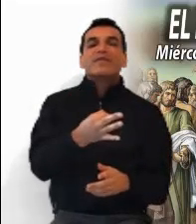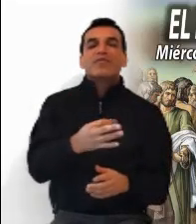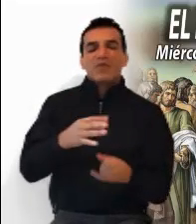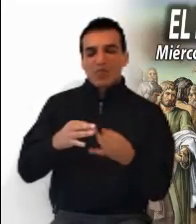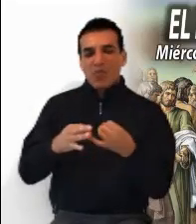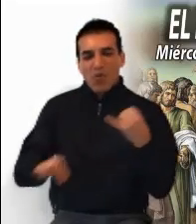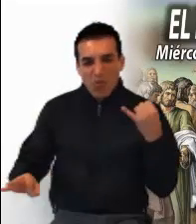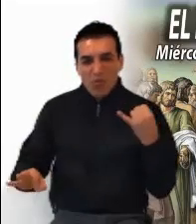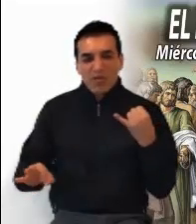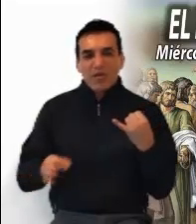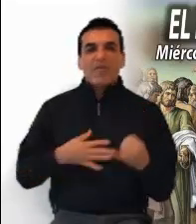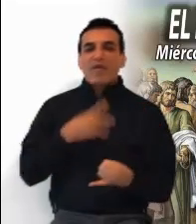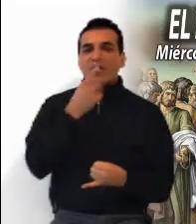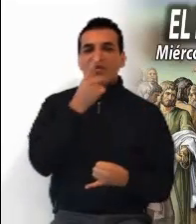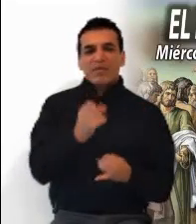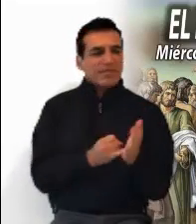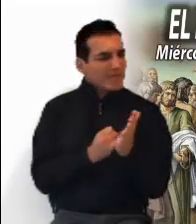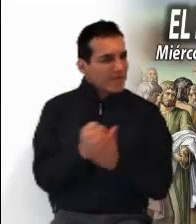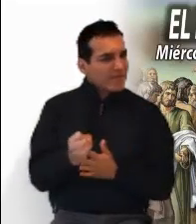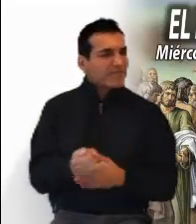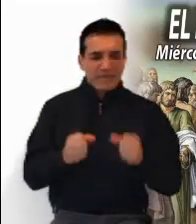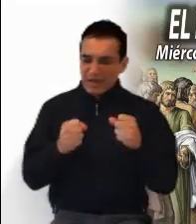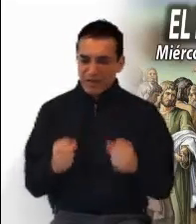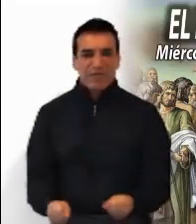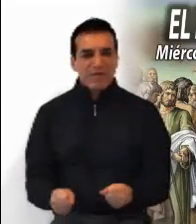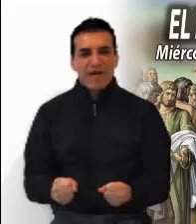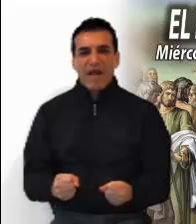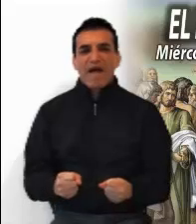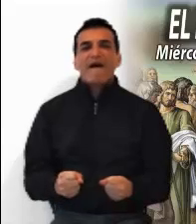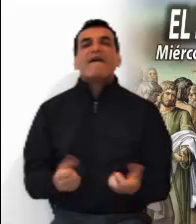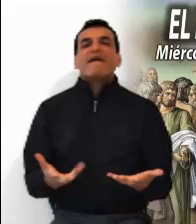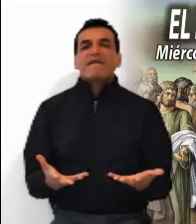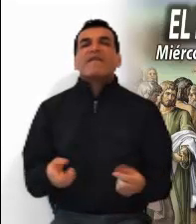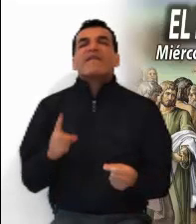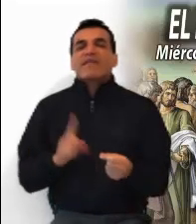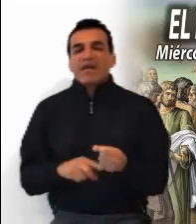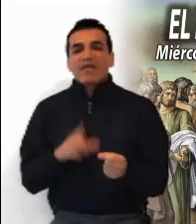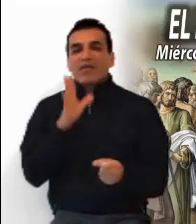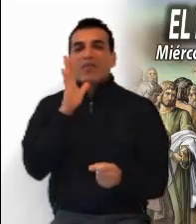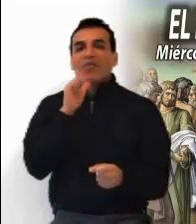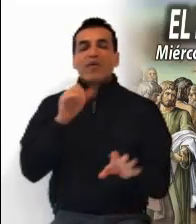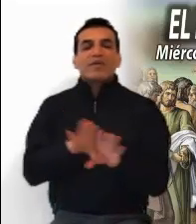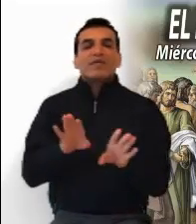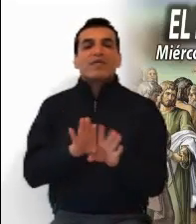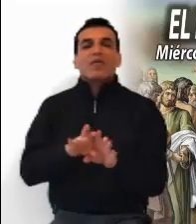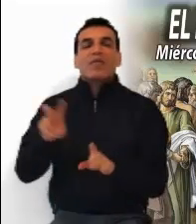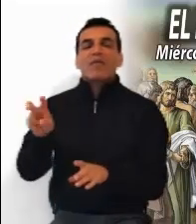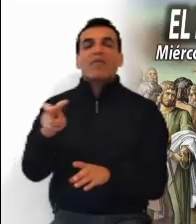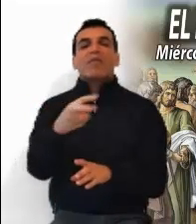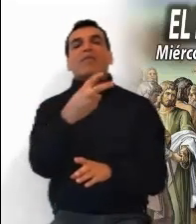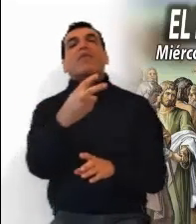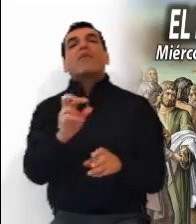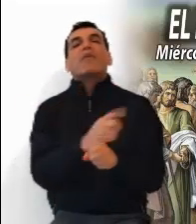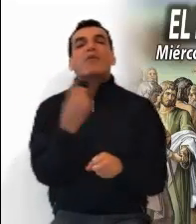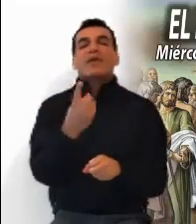Finalmente, también propone una decisión firme y sin vacilar. No se puede volver la mirada